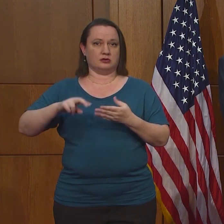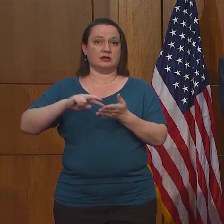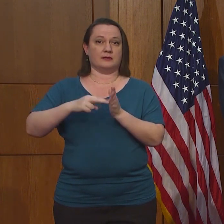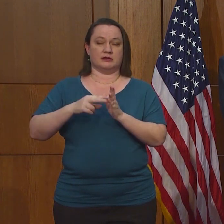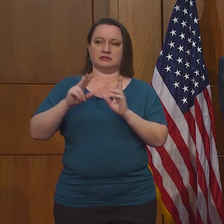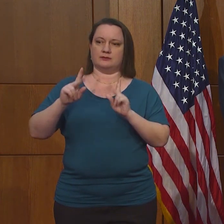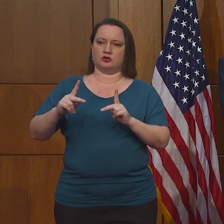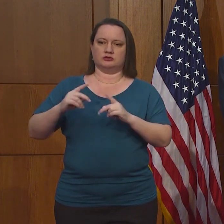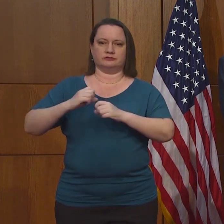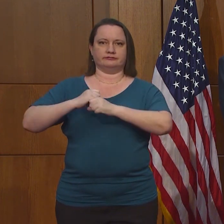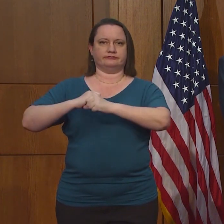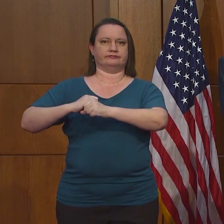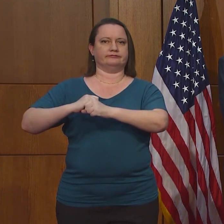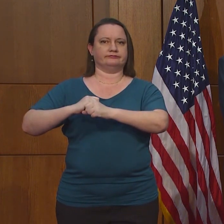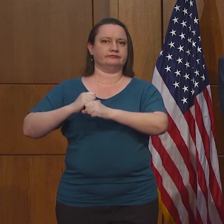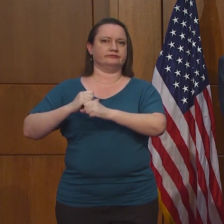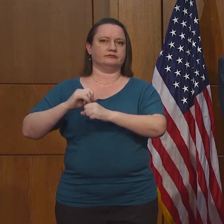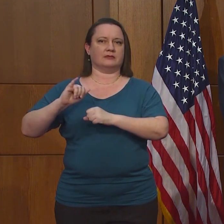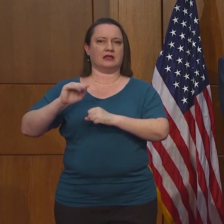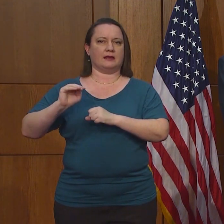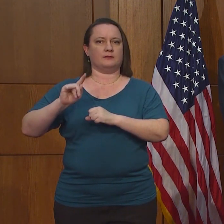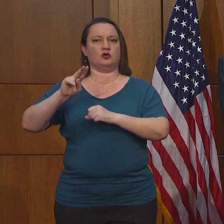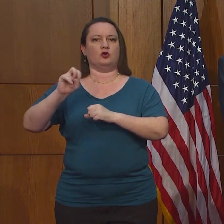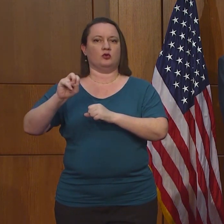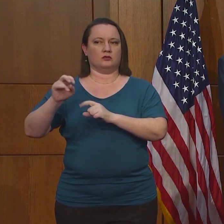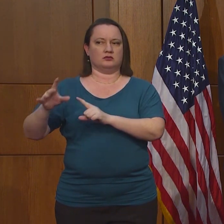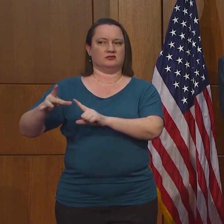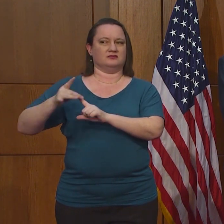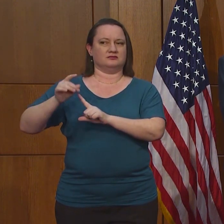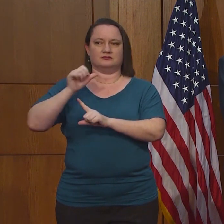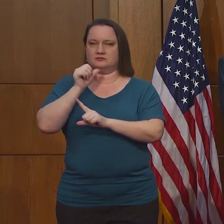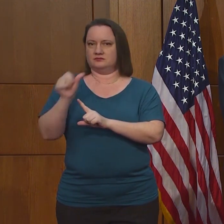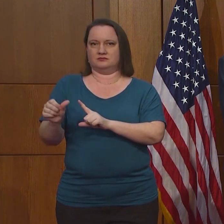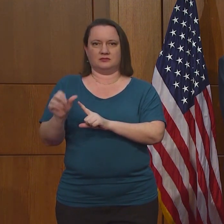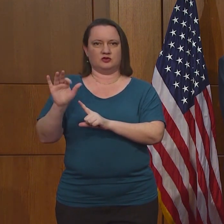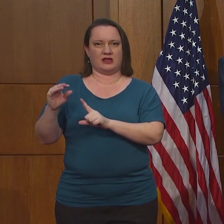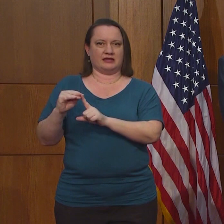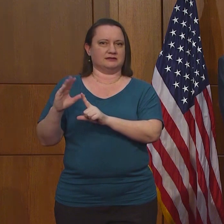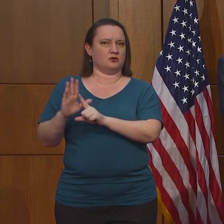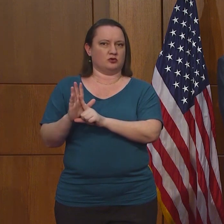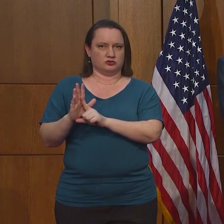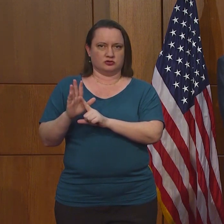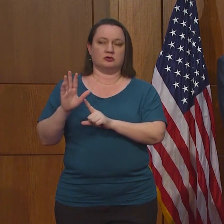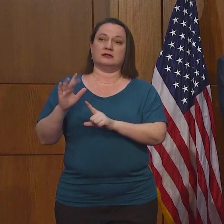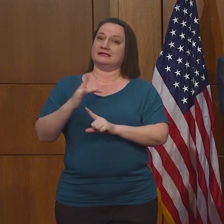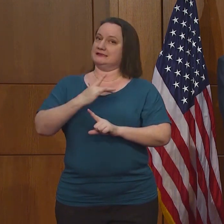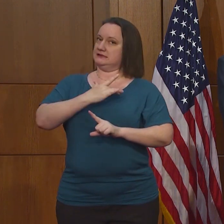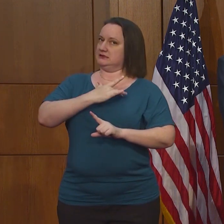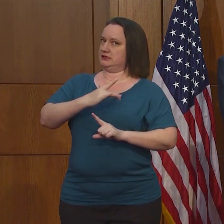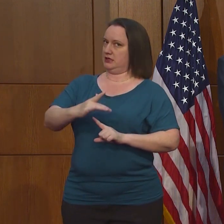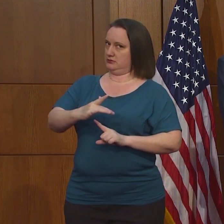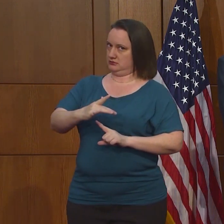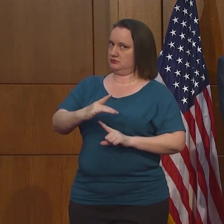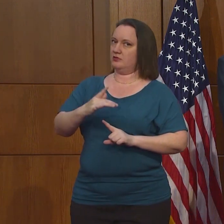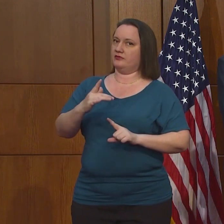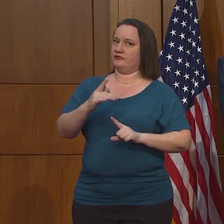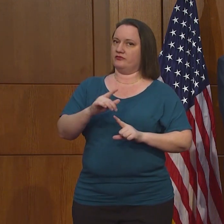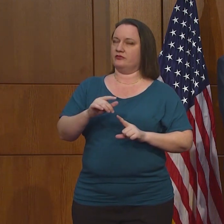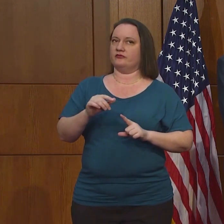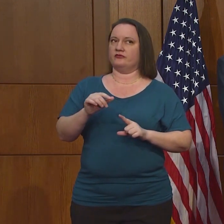decir que una persona es inmune y que fue expuesta en el pasado al virus y que ya no la tiene.